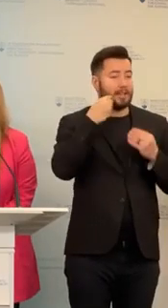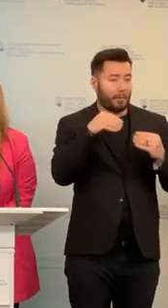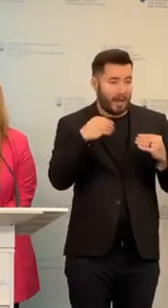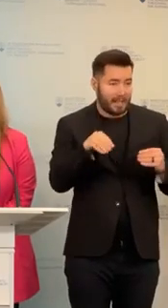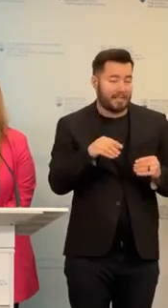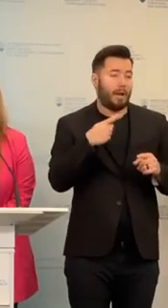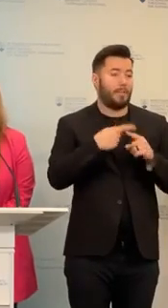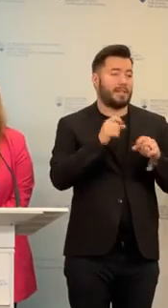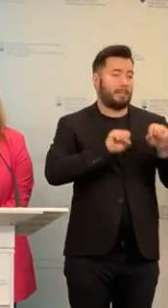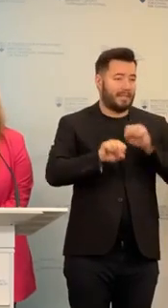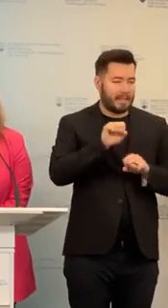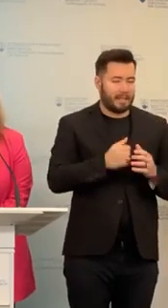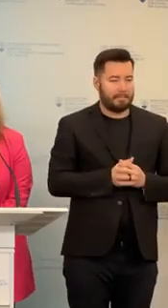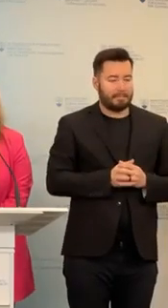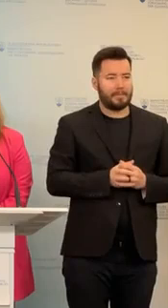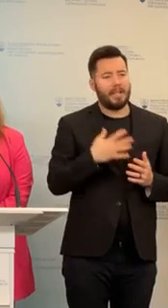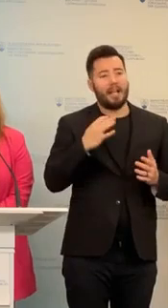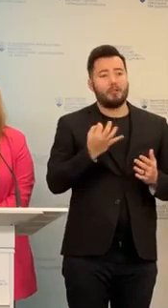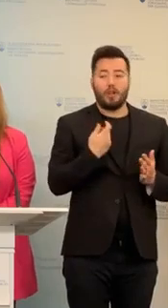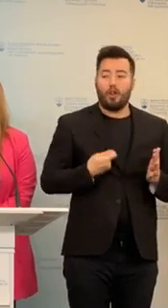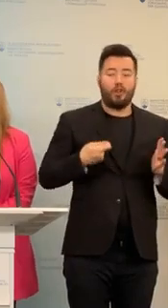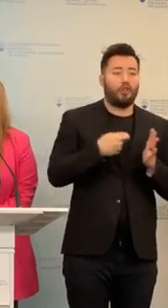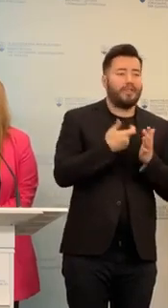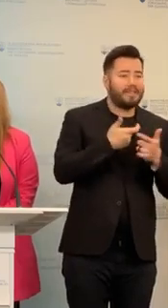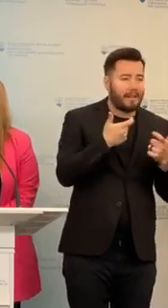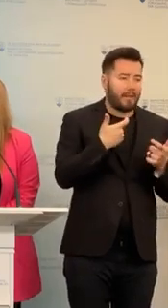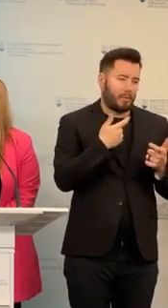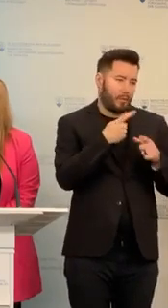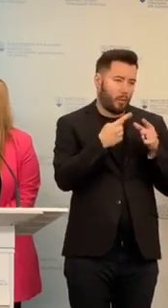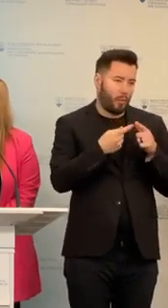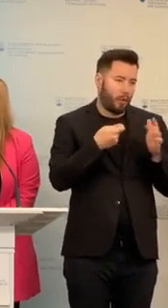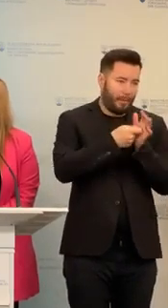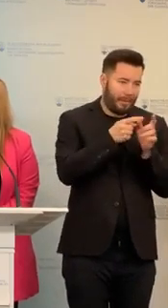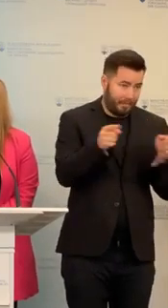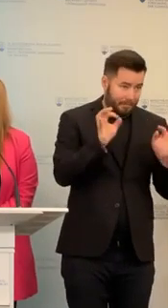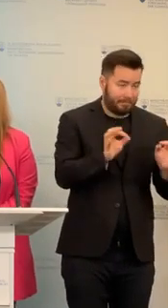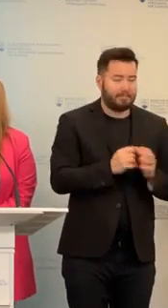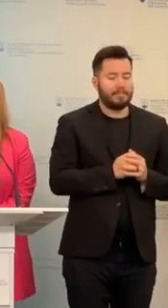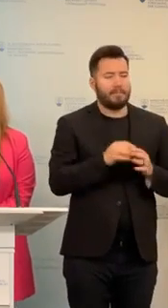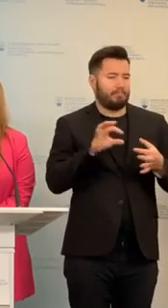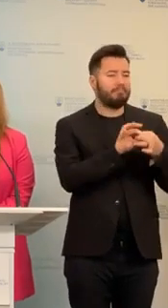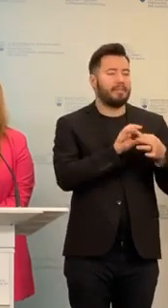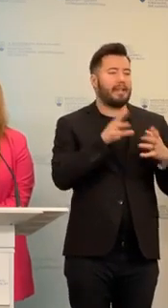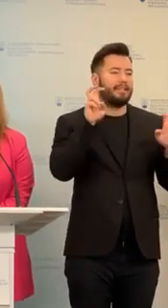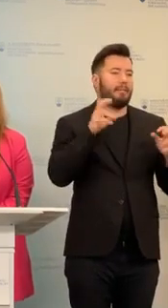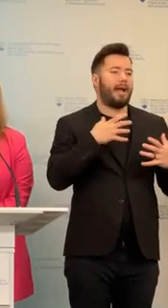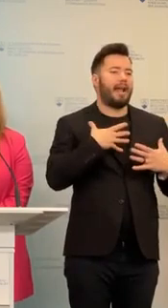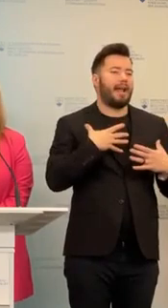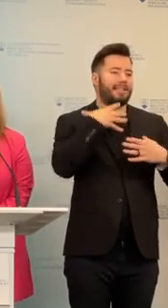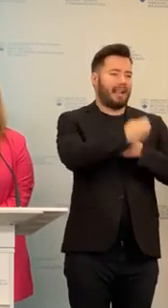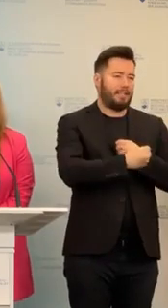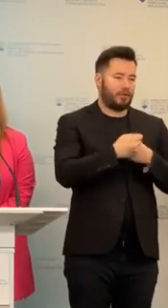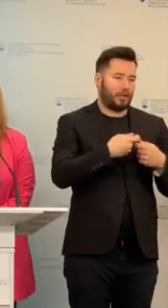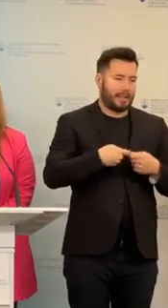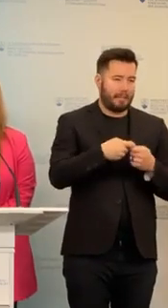Dovolite mi ešte doplniť pár stôb do vysvacleniu a pôsobeniu intervenčných tímov v rámci podpory tak žiakov z Ukrajiny